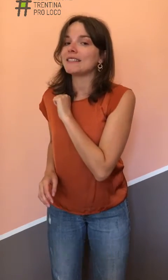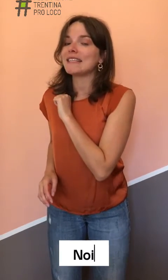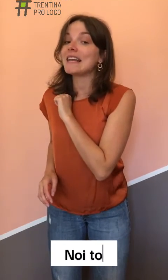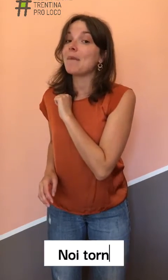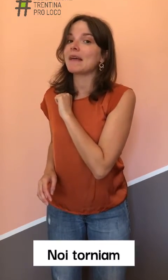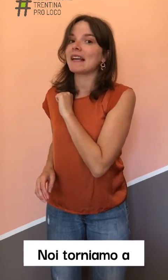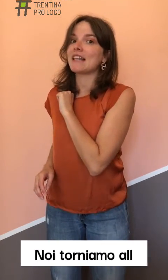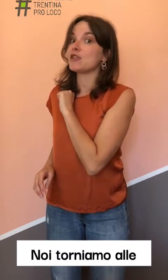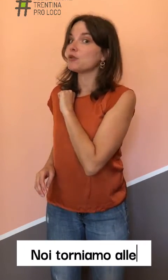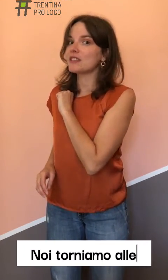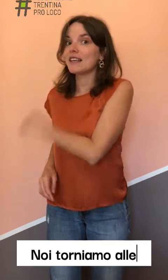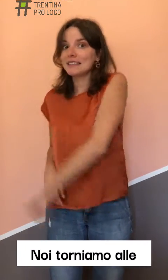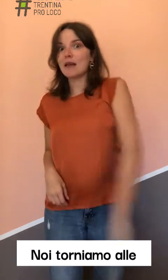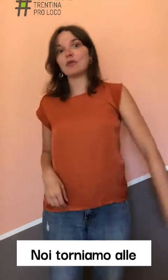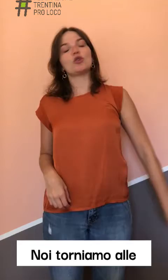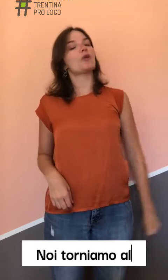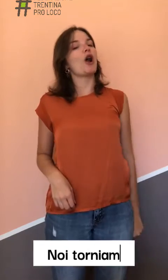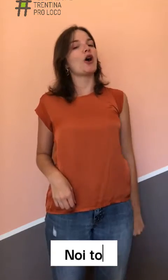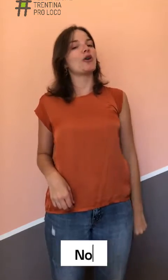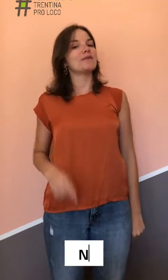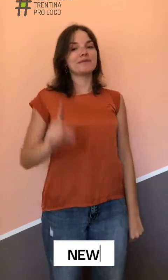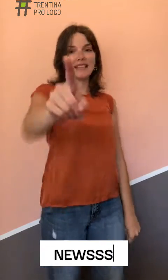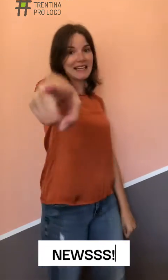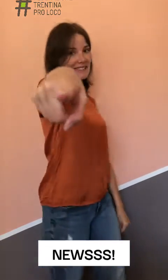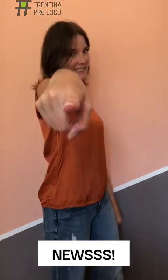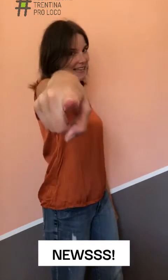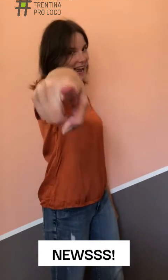sigla per le news dal Mondo Proloco! Sigla!